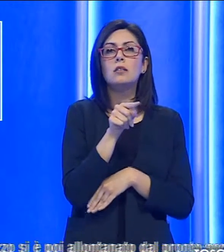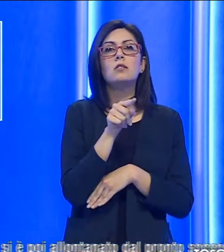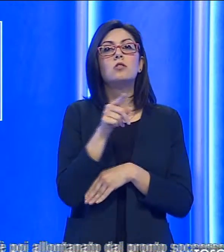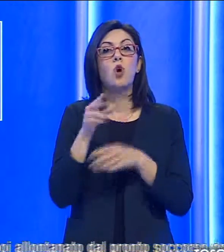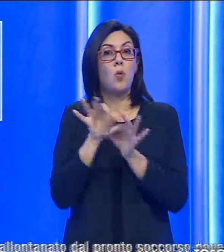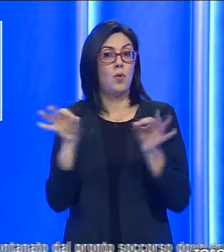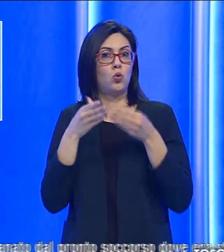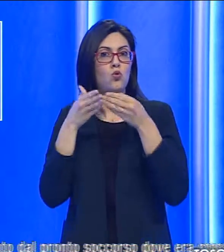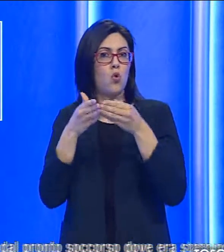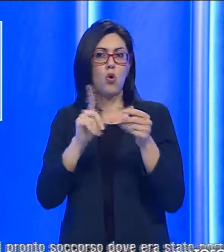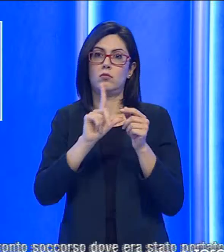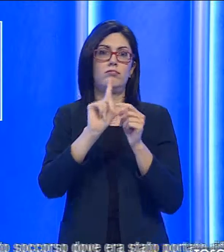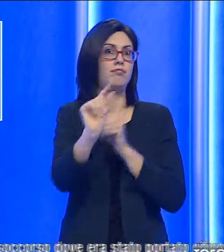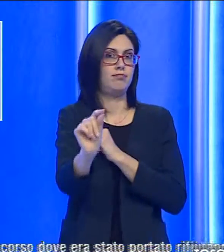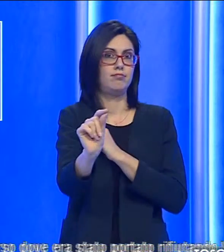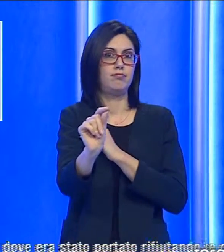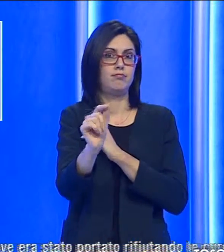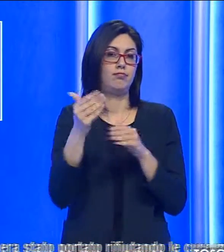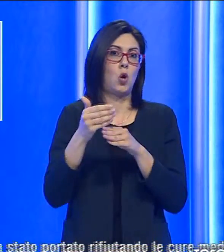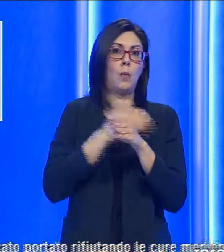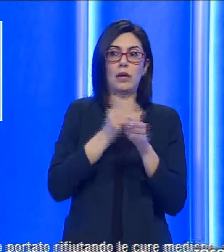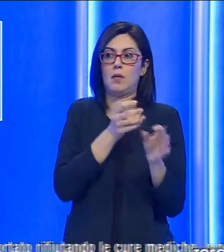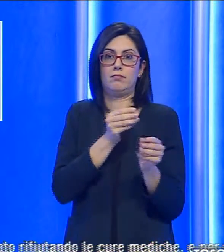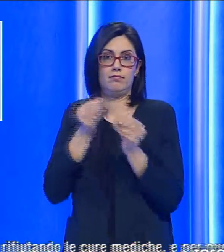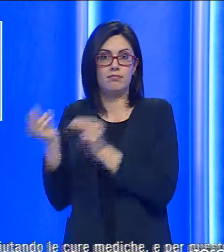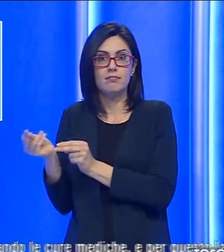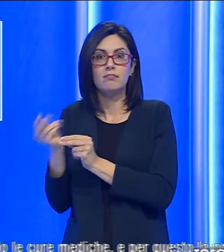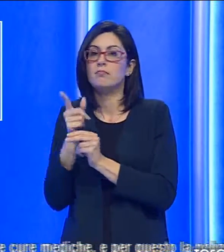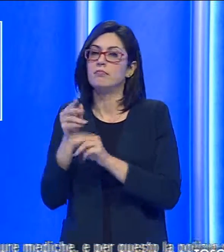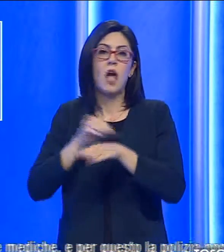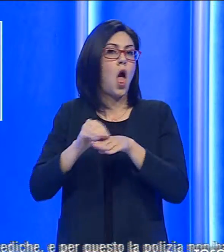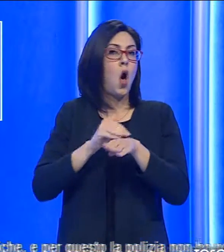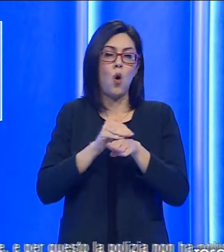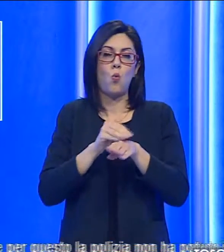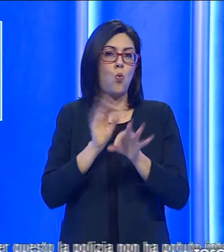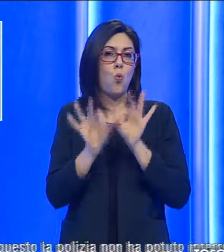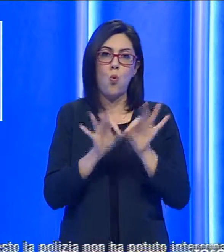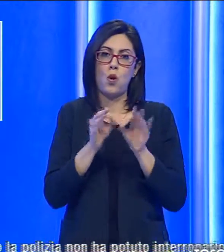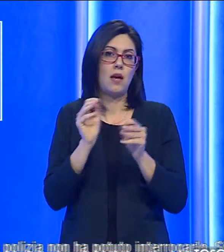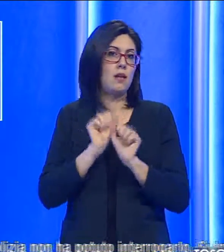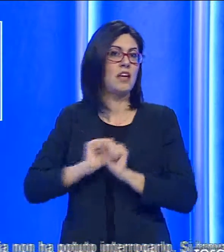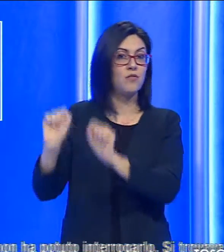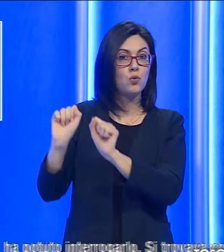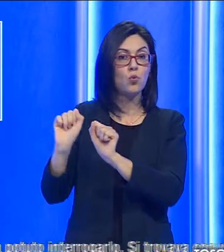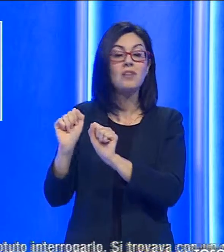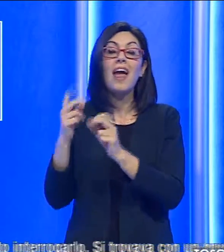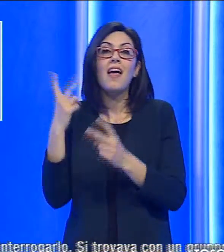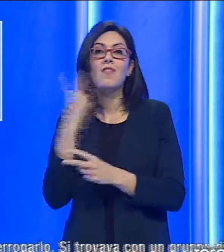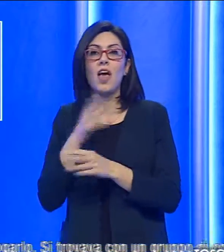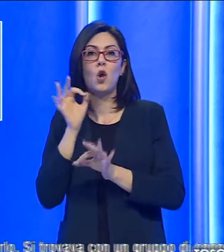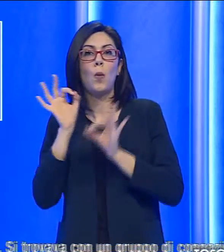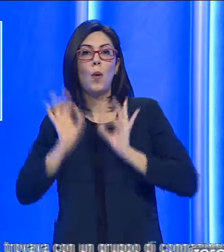dal pronto soccorso dove era stato portato rifiutando le cure mediche. Per questo la polizia non ha potuto